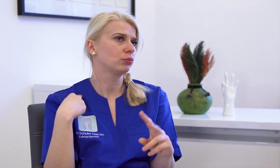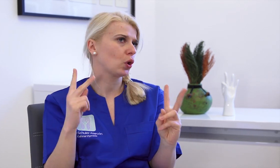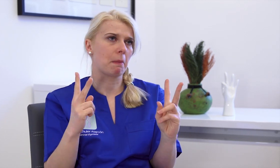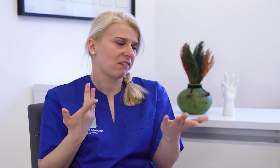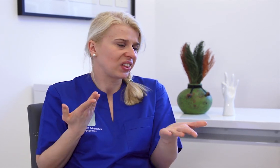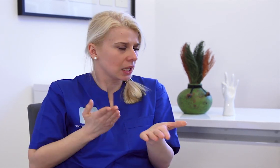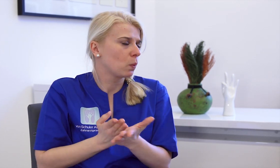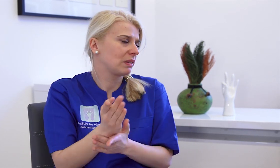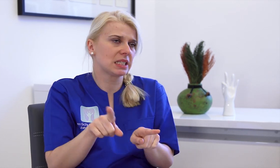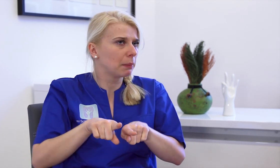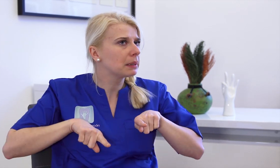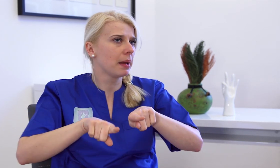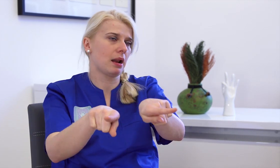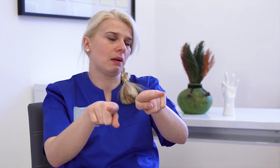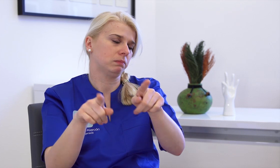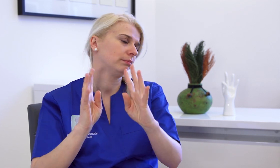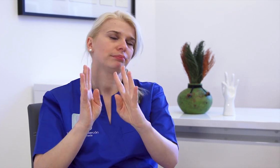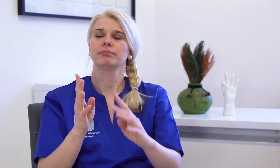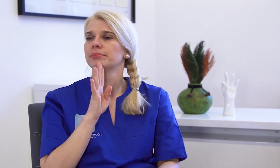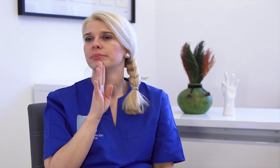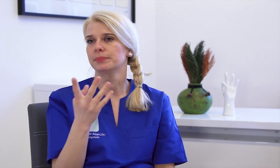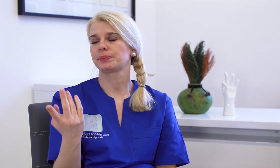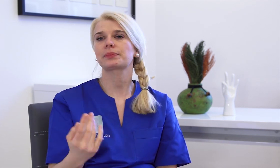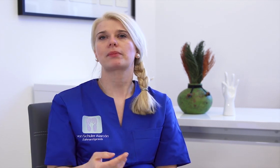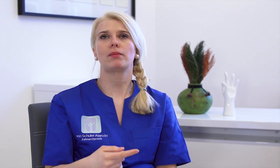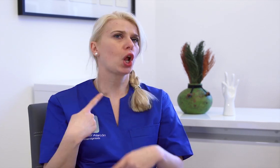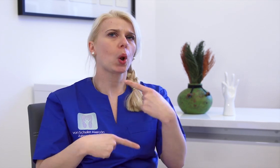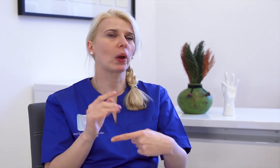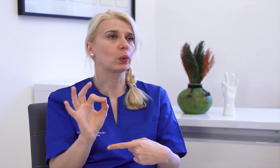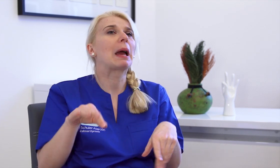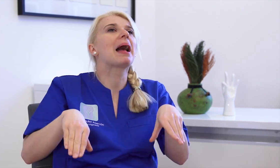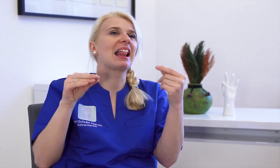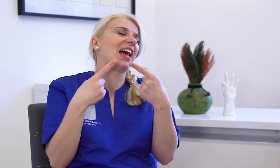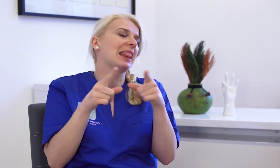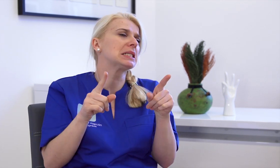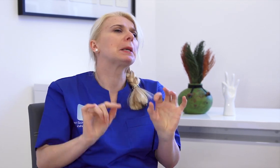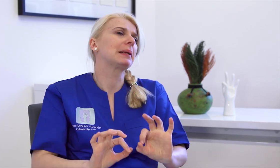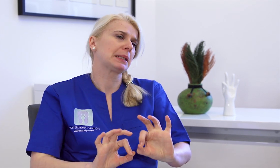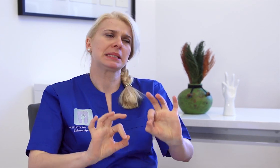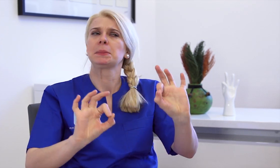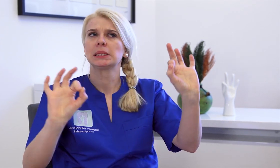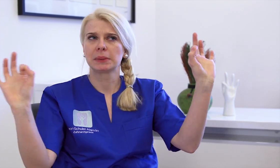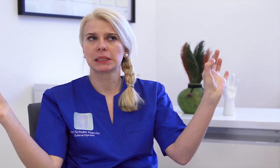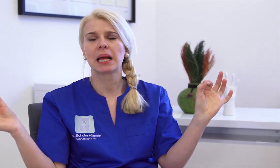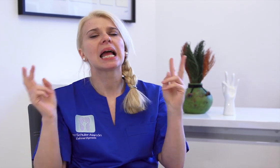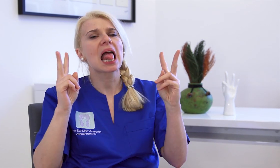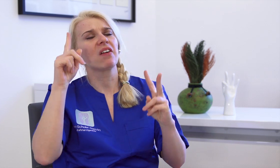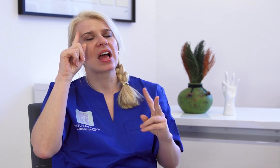teilnehmen. Das läuft also wie bei allen anderen auch. Anfangs war das ungewohnt, aber mittlerweile sind wir ein eingespieltes Team. Alle wissen worauf es